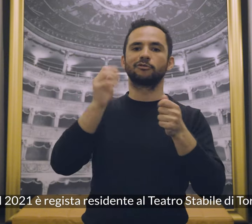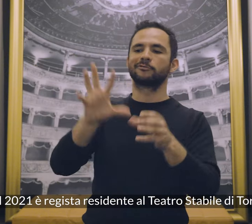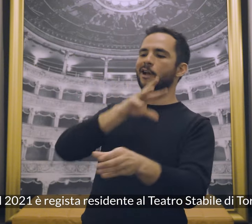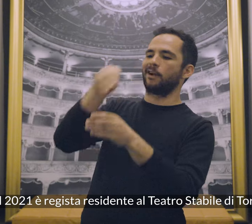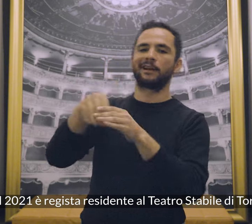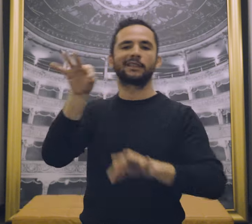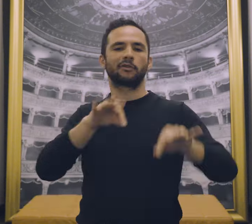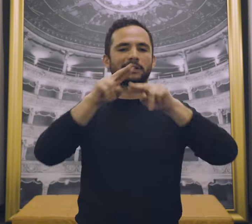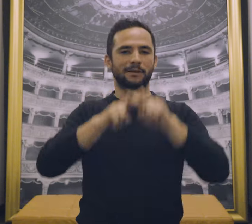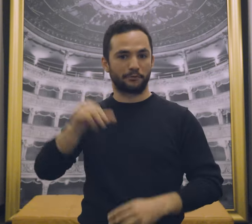di Torino.